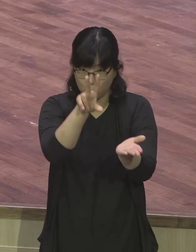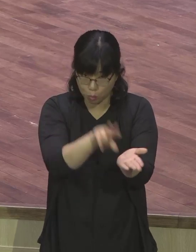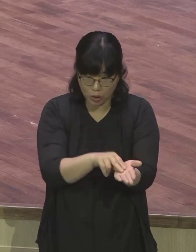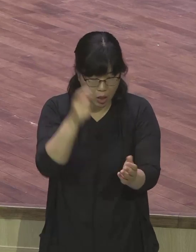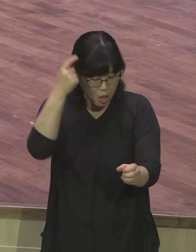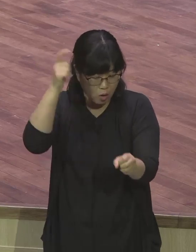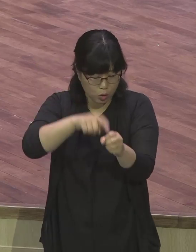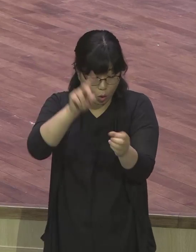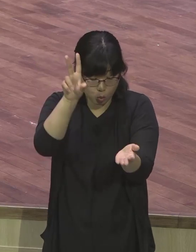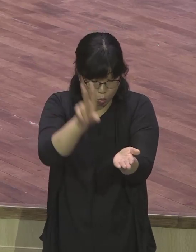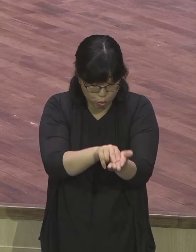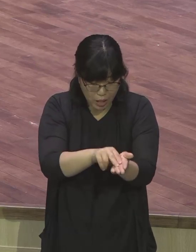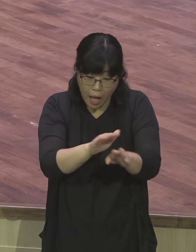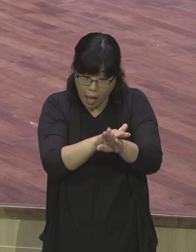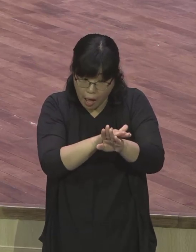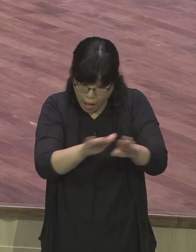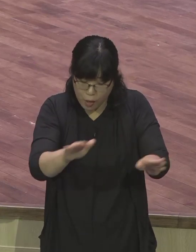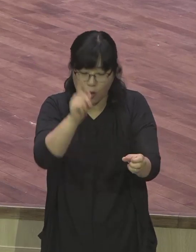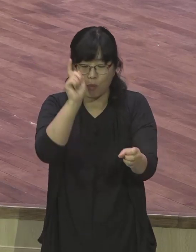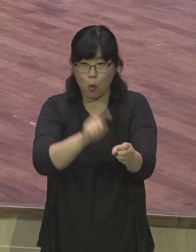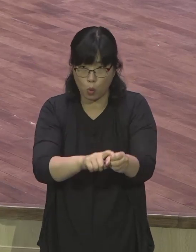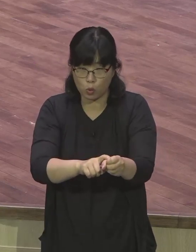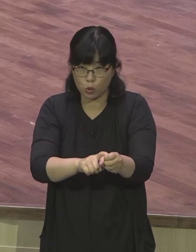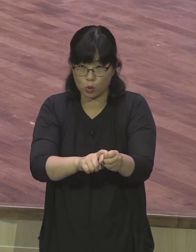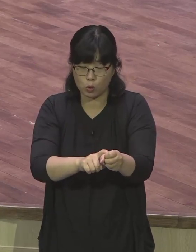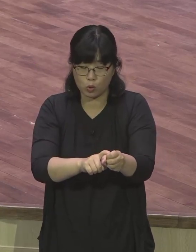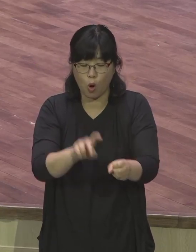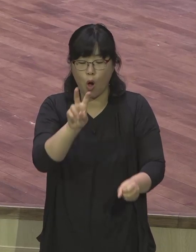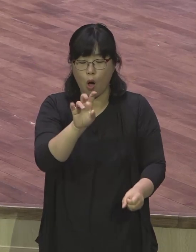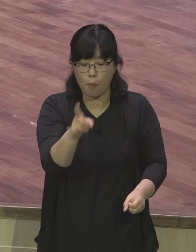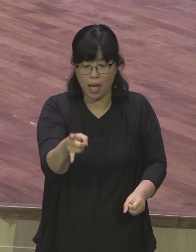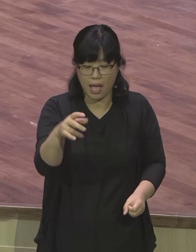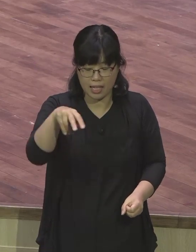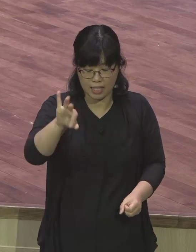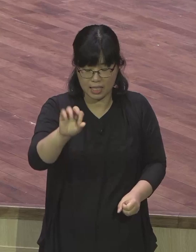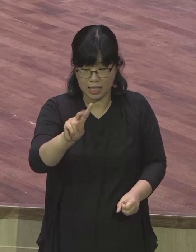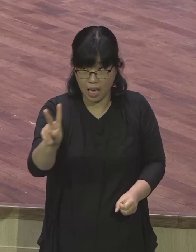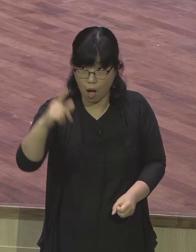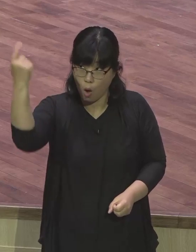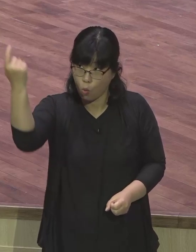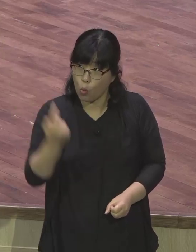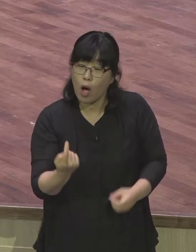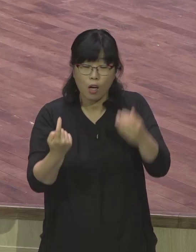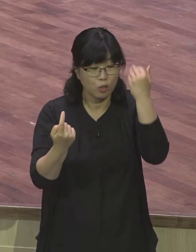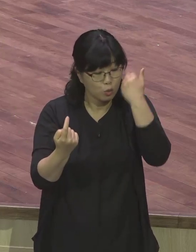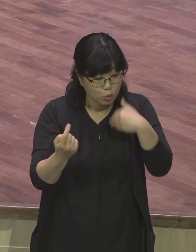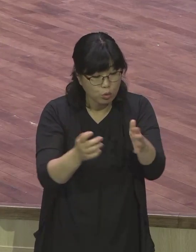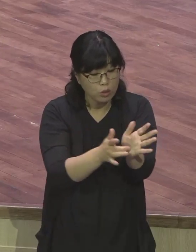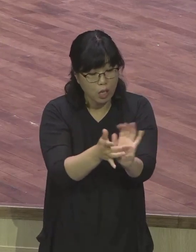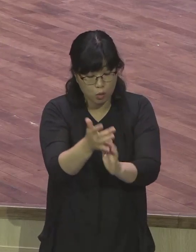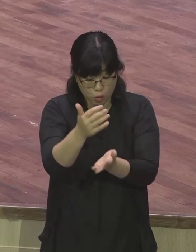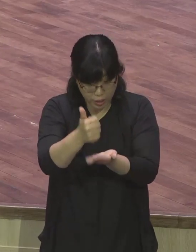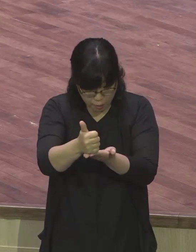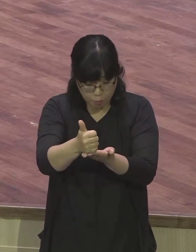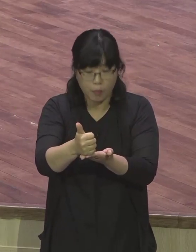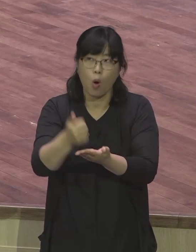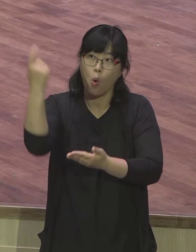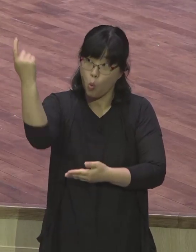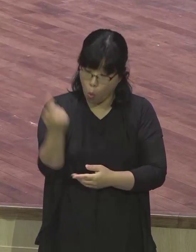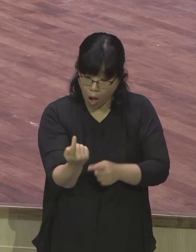했는데 그분이 바로 예수님이셨다는 것을 깨닫게 된 사건을 말하는 것입니다 저도 이렇게